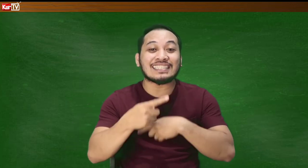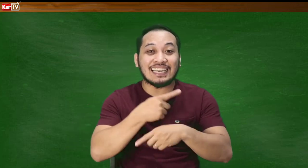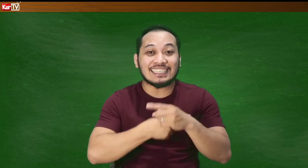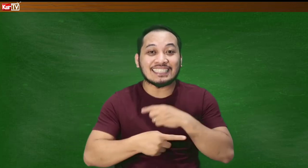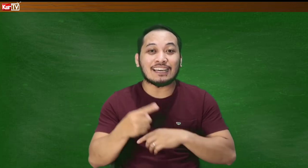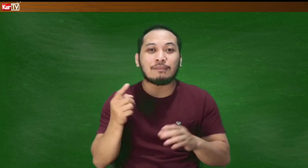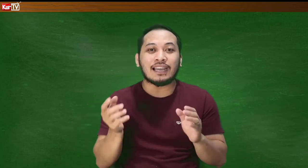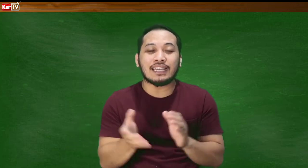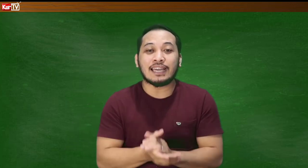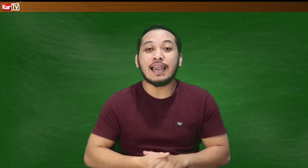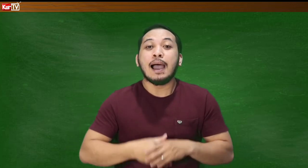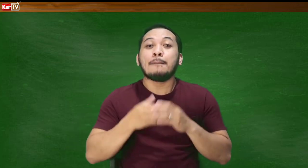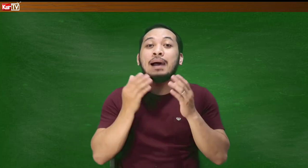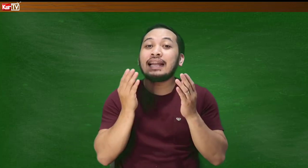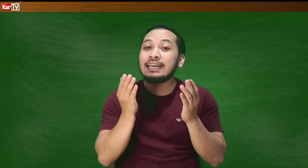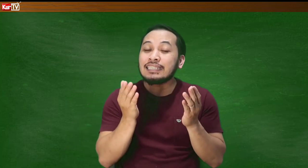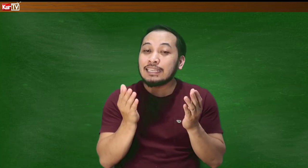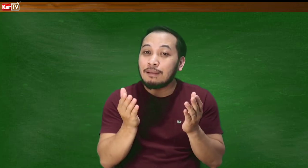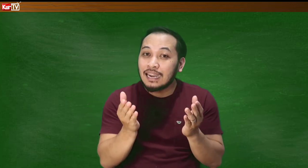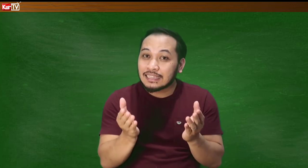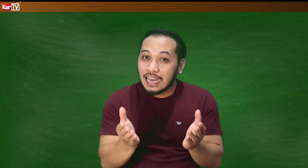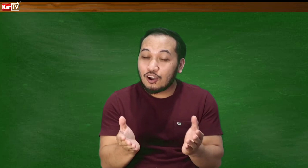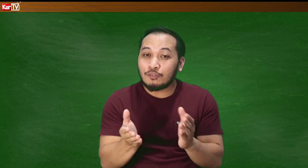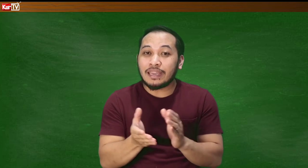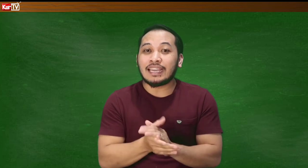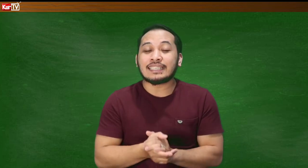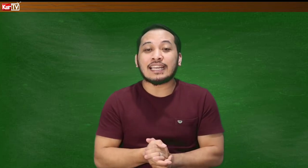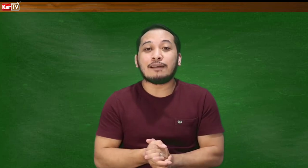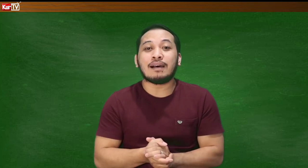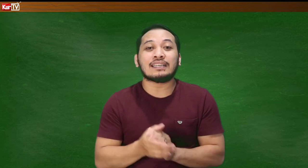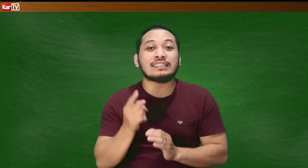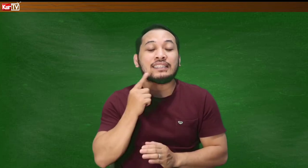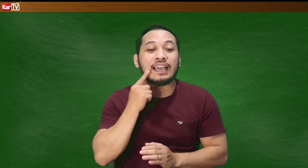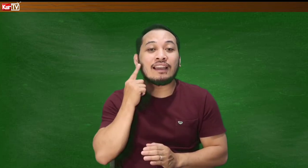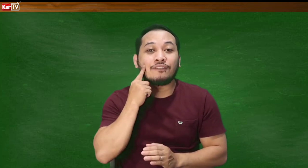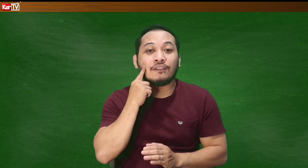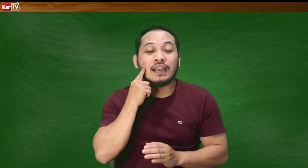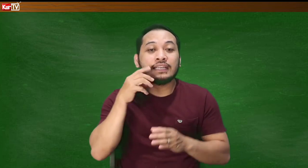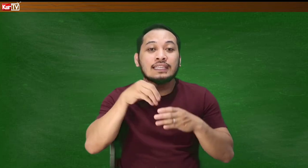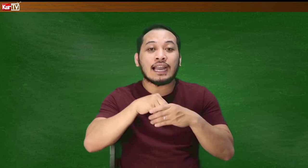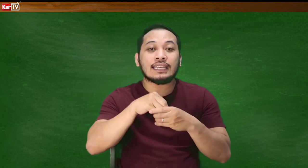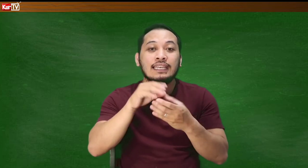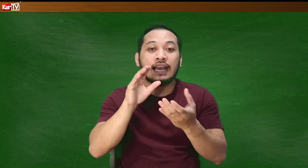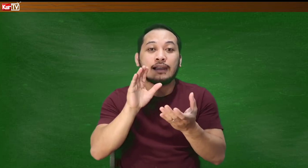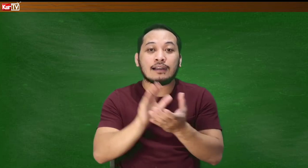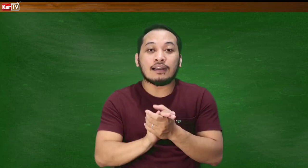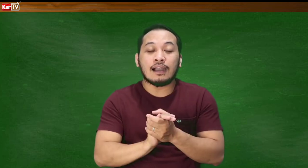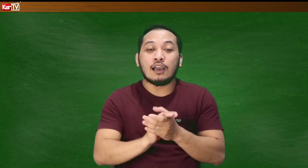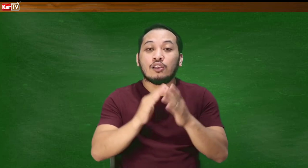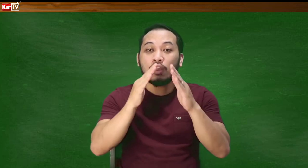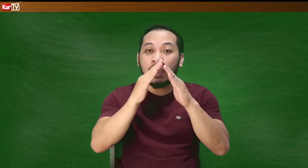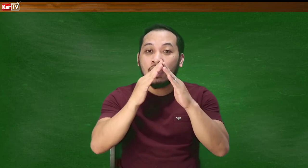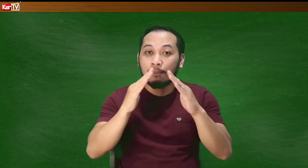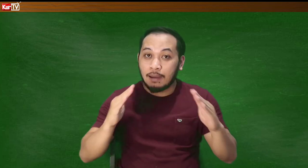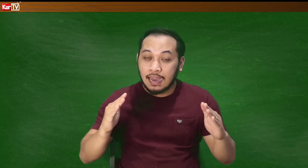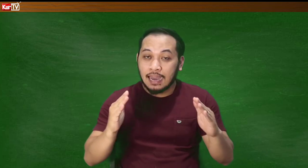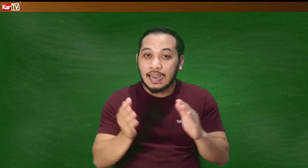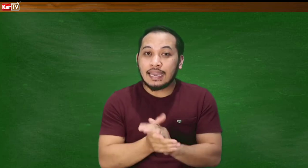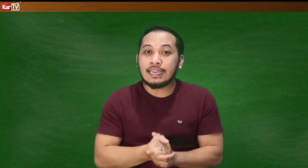senyas ng mga yan para sa mga taong may kasamang death sa kanilang bahay